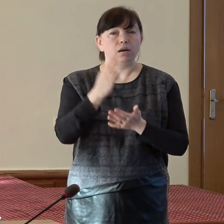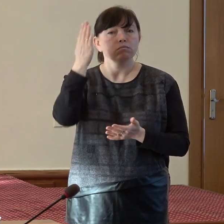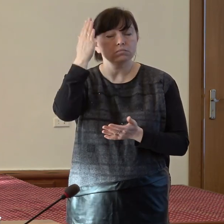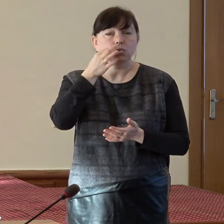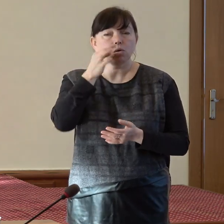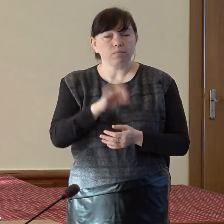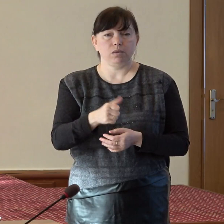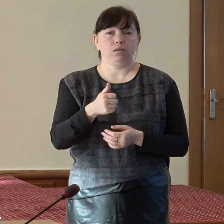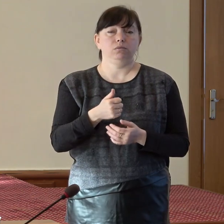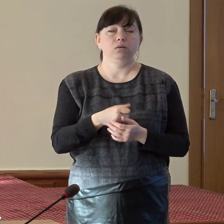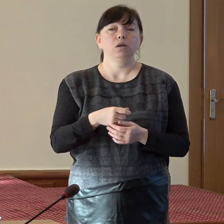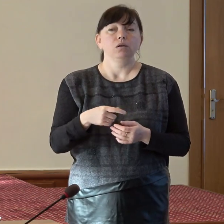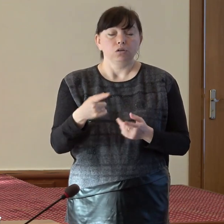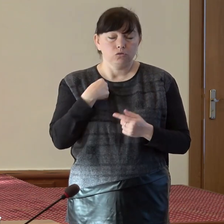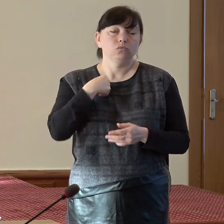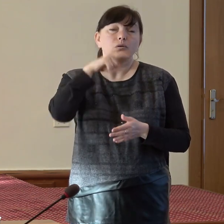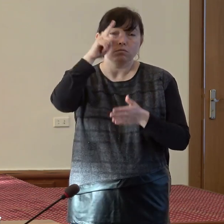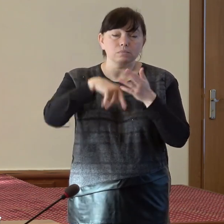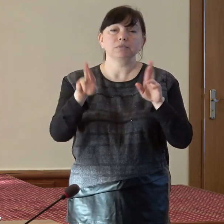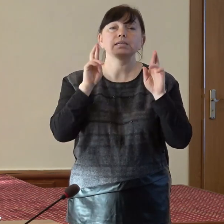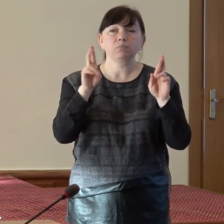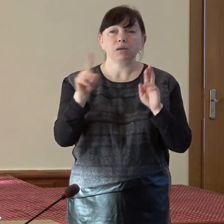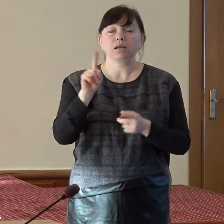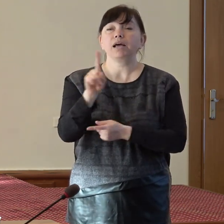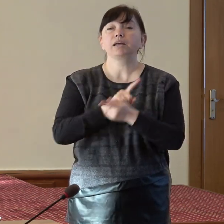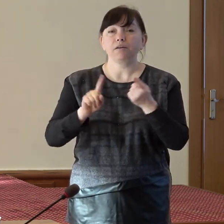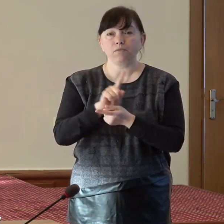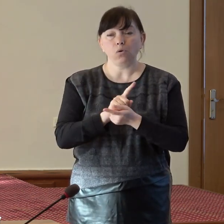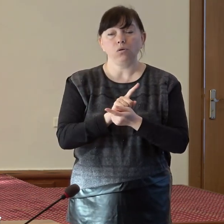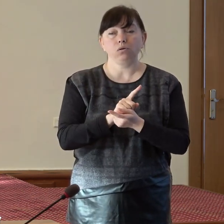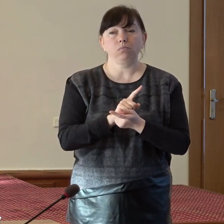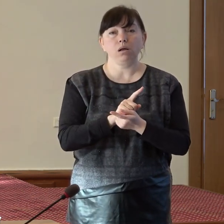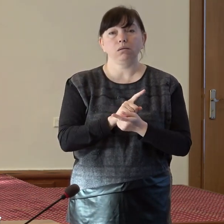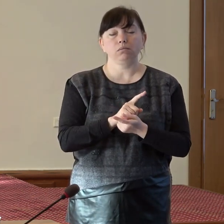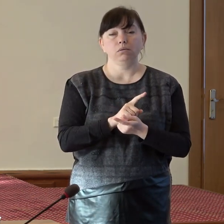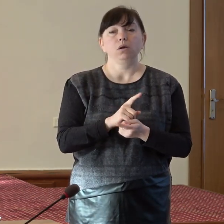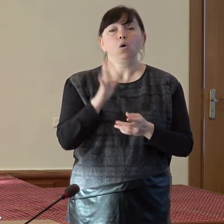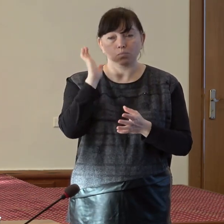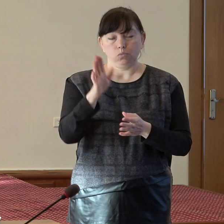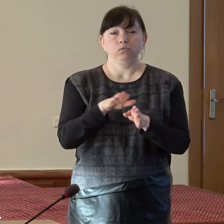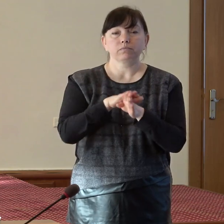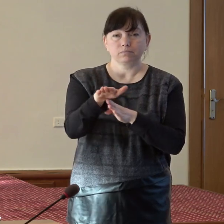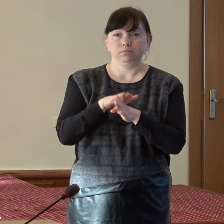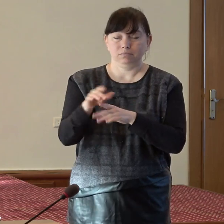bine pregătite și suntem în speranță că reforma va veni cu aceste